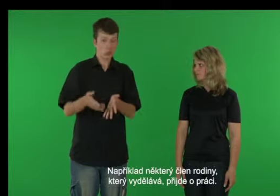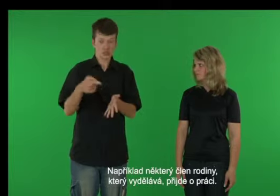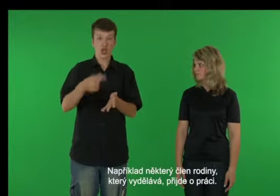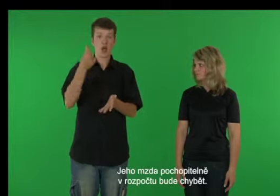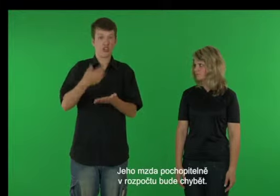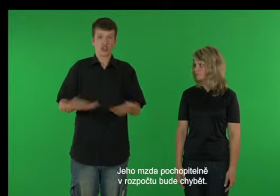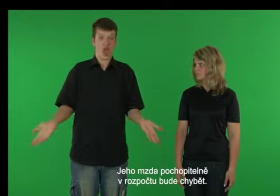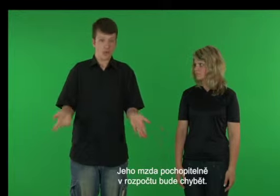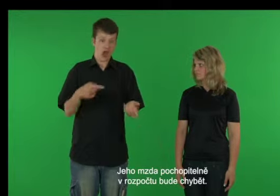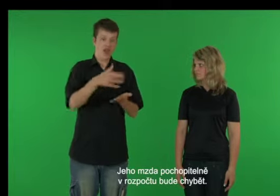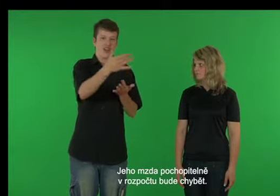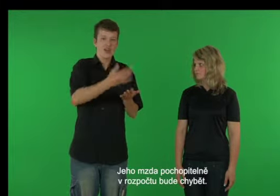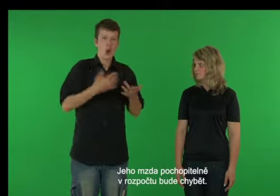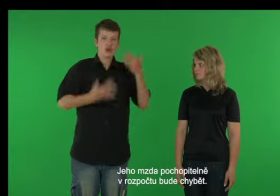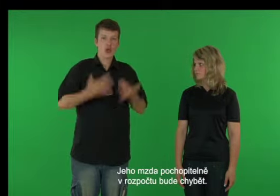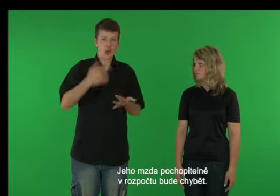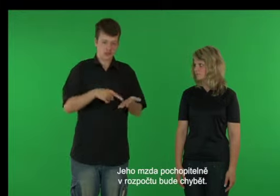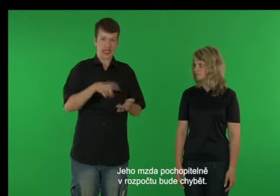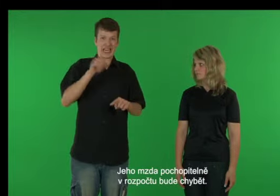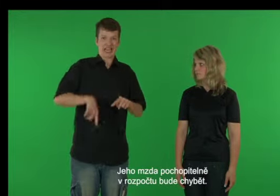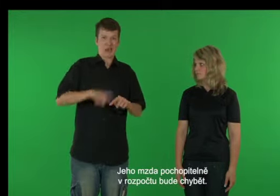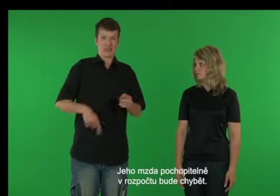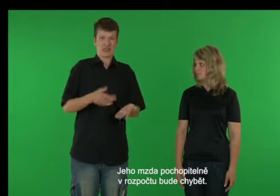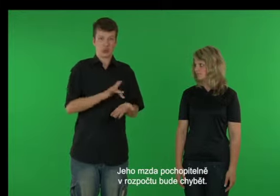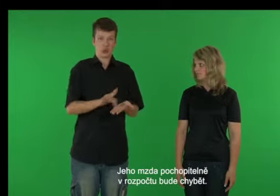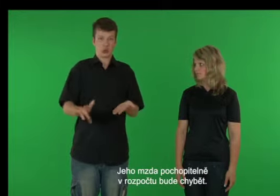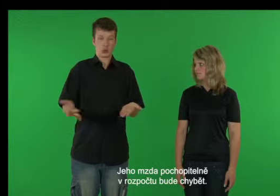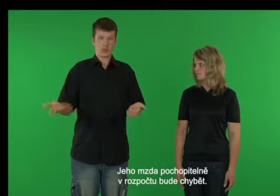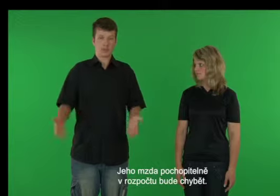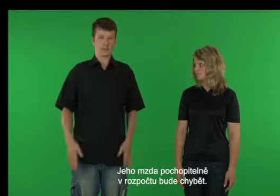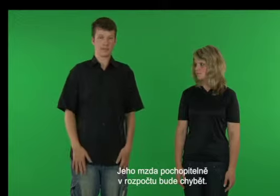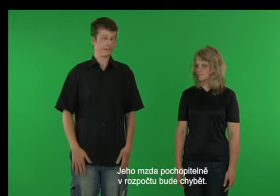práci. Jeho mzda pochopitelně v rozpočtu bude chybět.